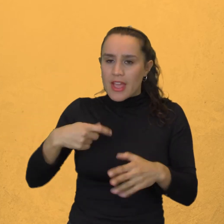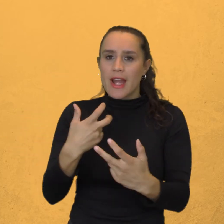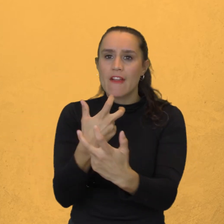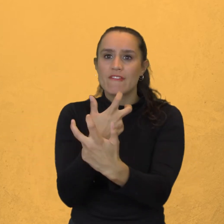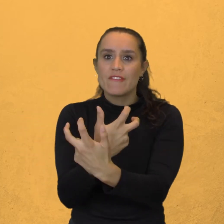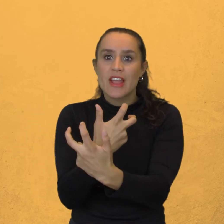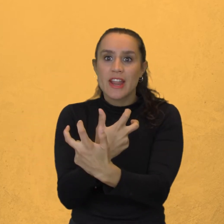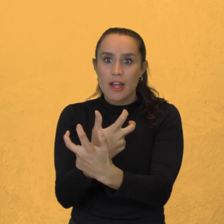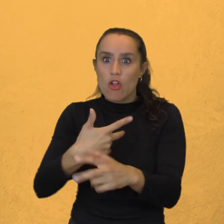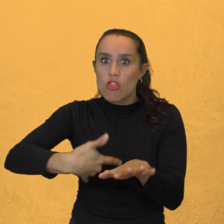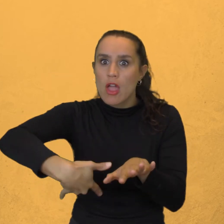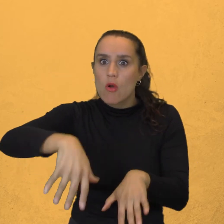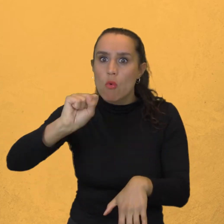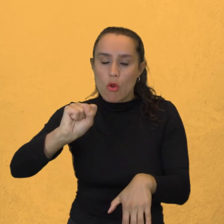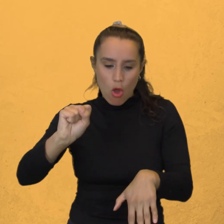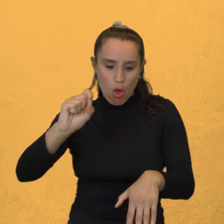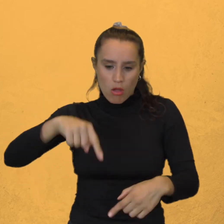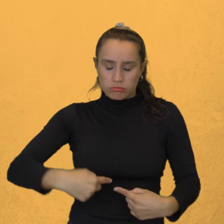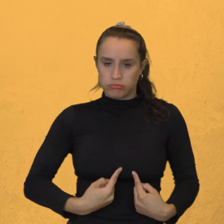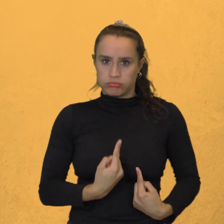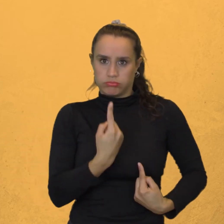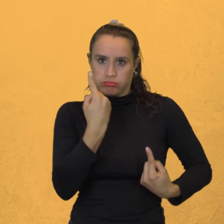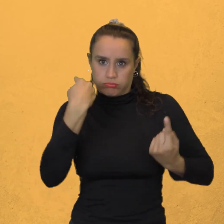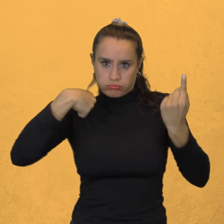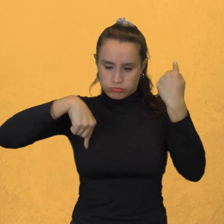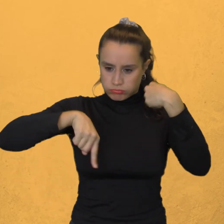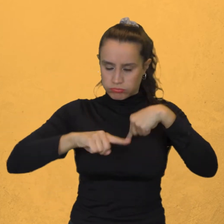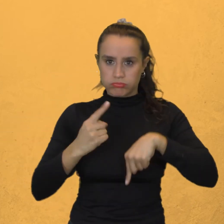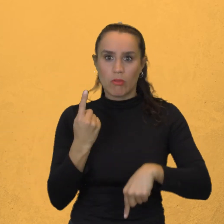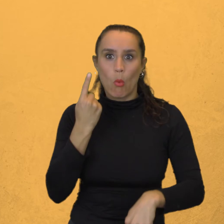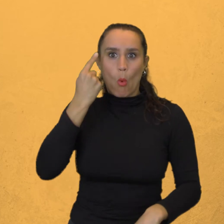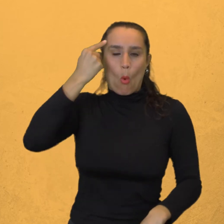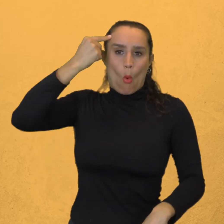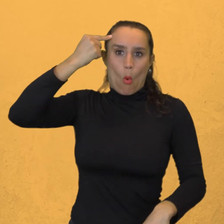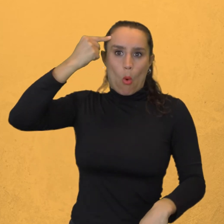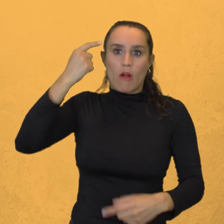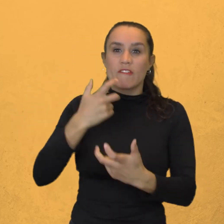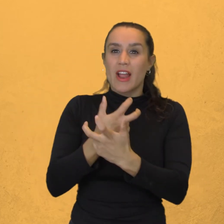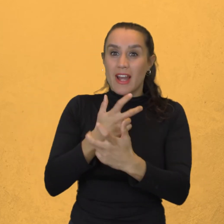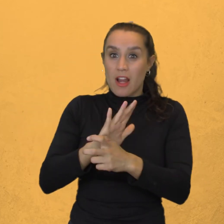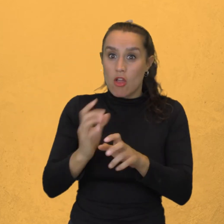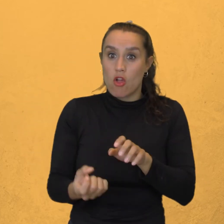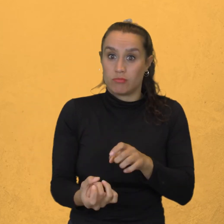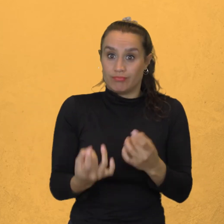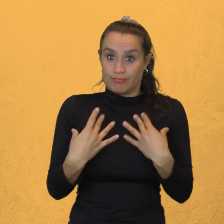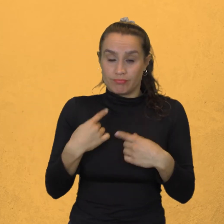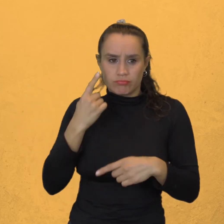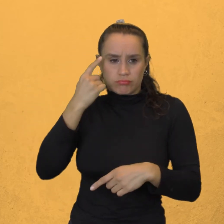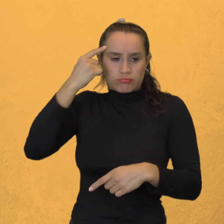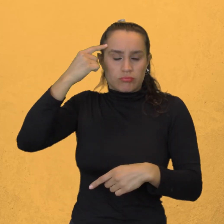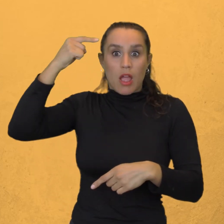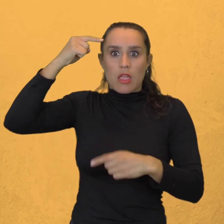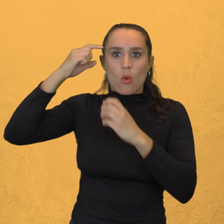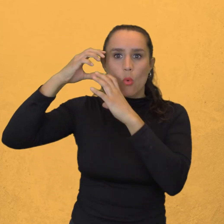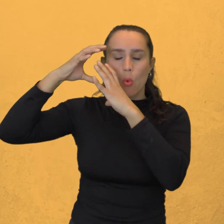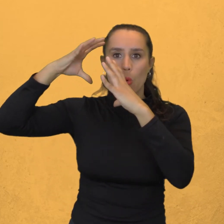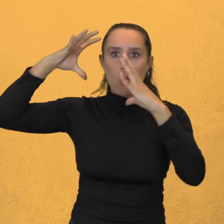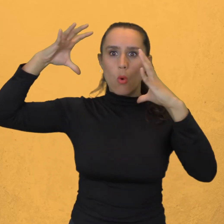través del torrente linfático Se desplazan hasta el cerebro Ampliando las facultades mentales De sus víctimas Haciendo que